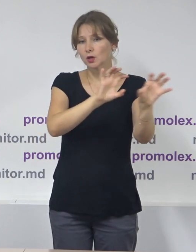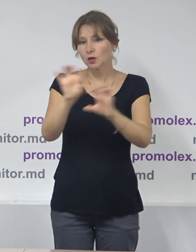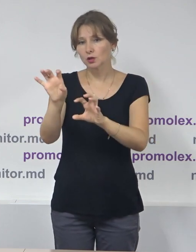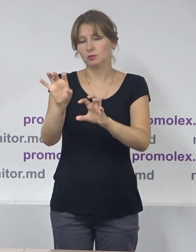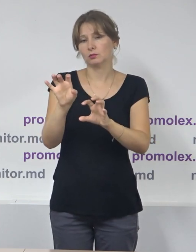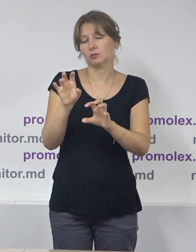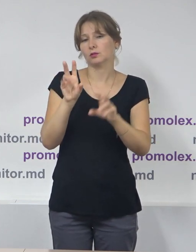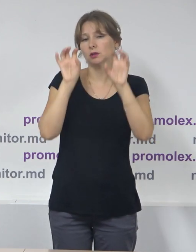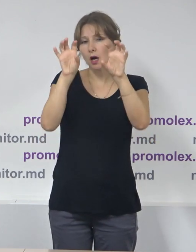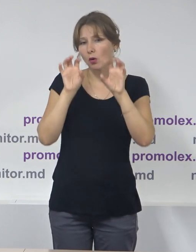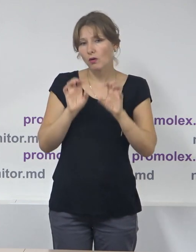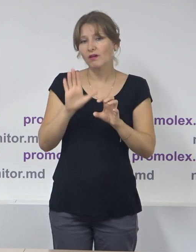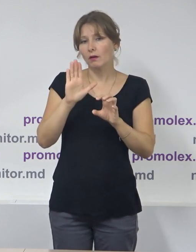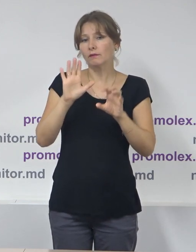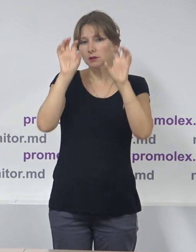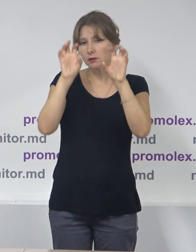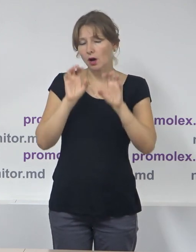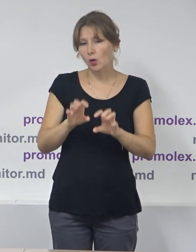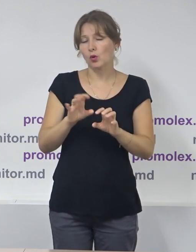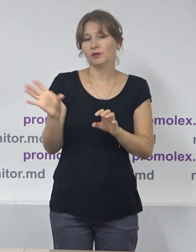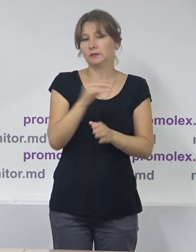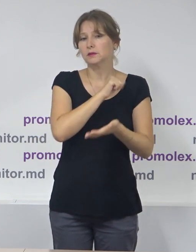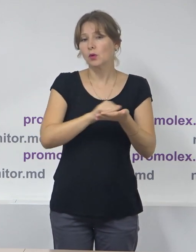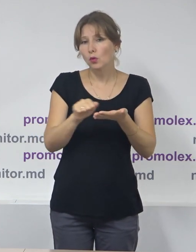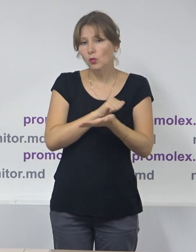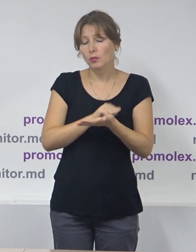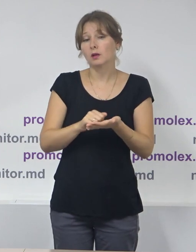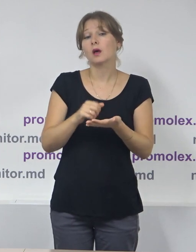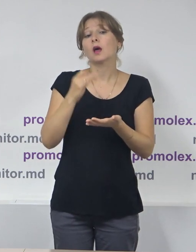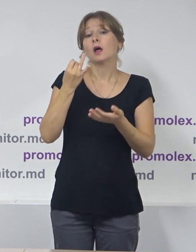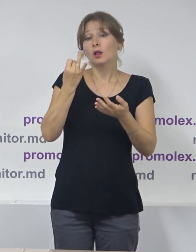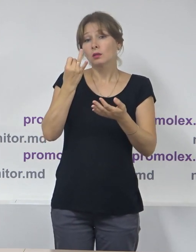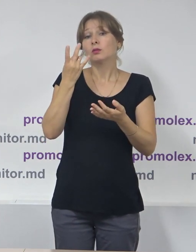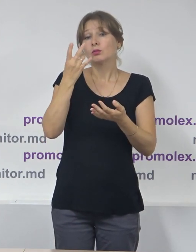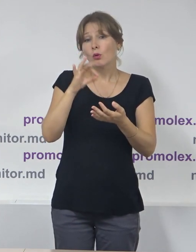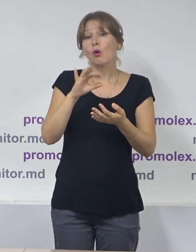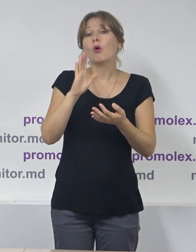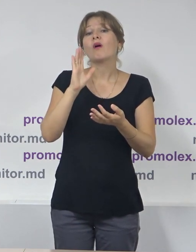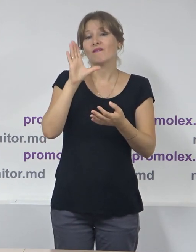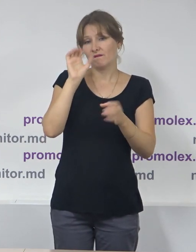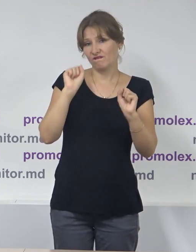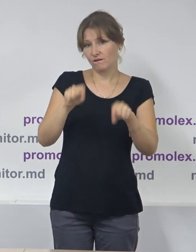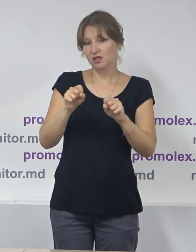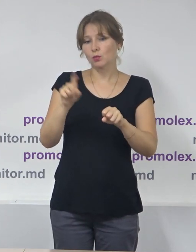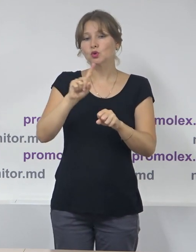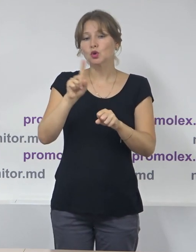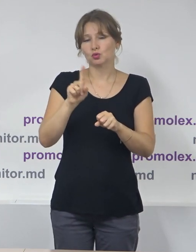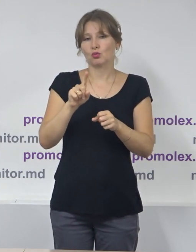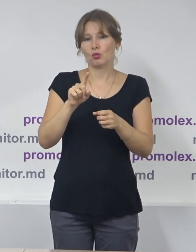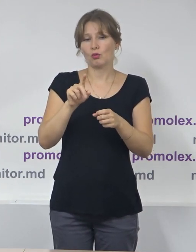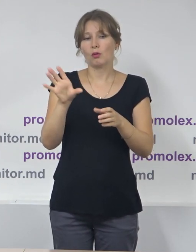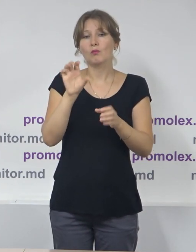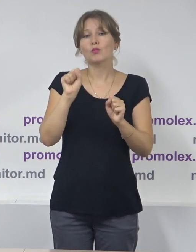cadrului legal în acest sens. Pe de o parte, acest efort ar putea contracara tentativele de utilizare a resurselor administrative.